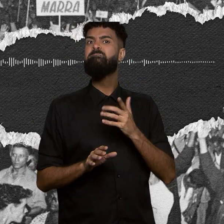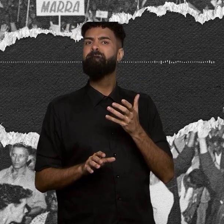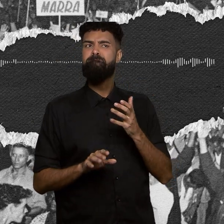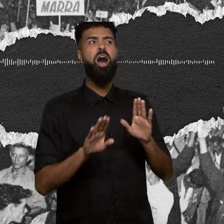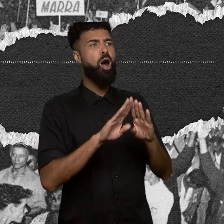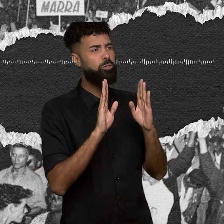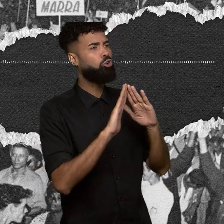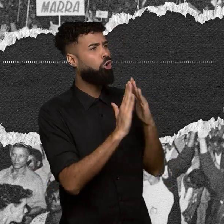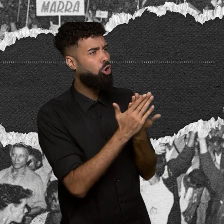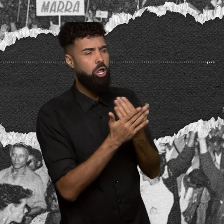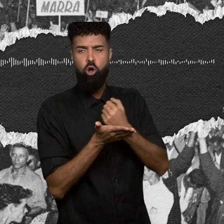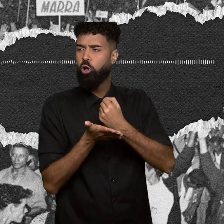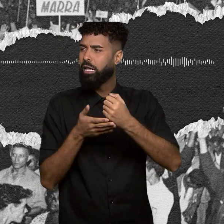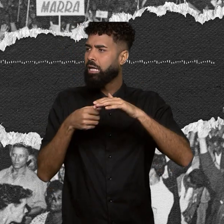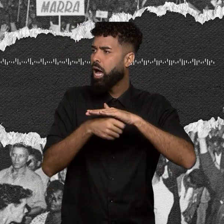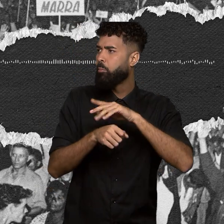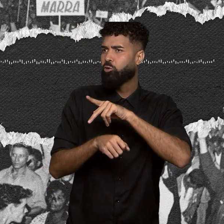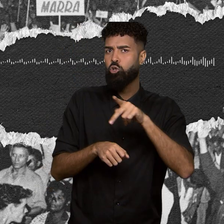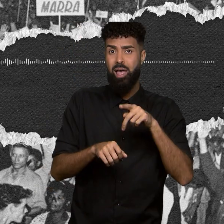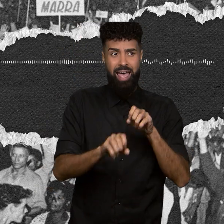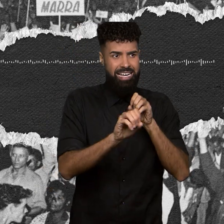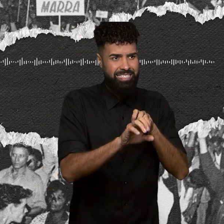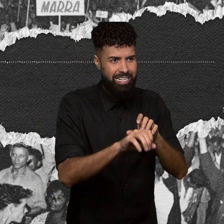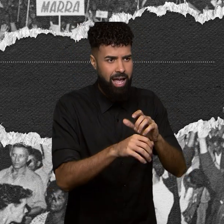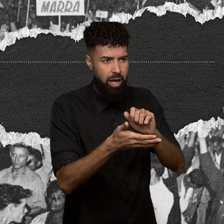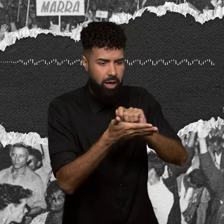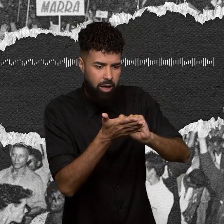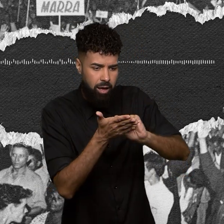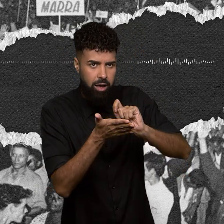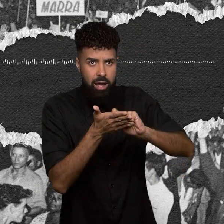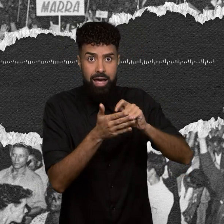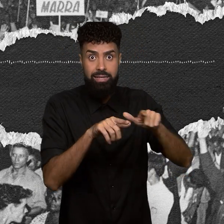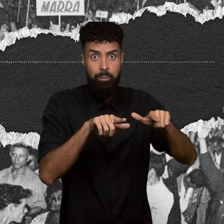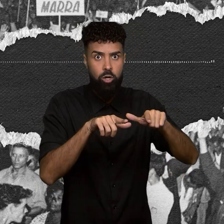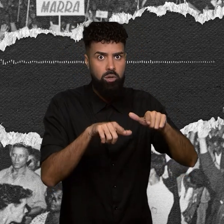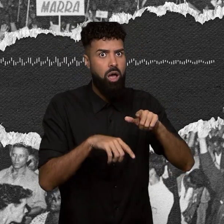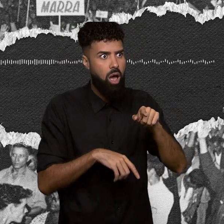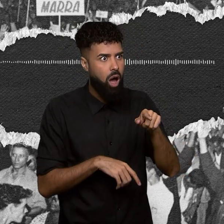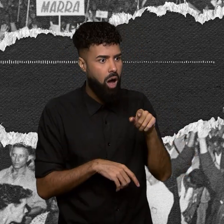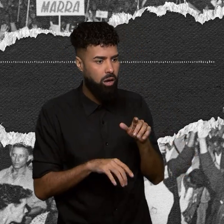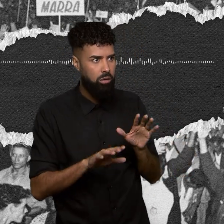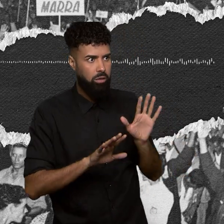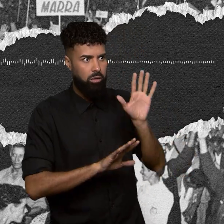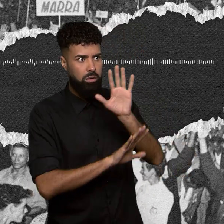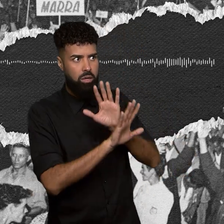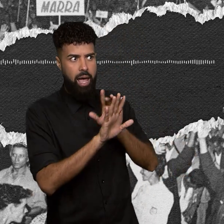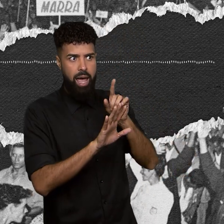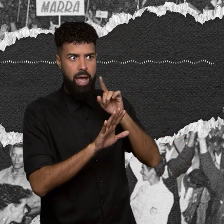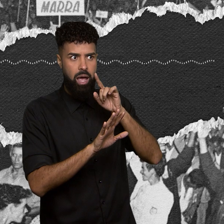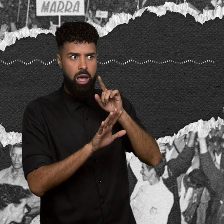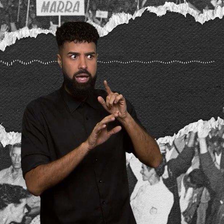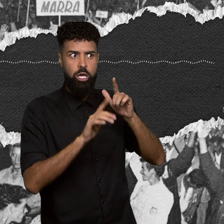alfabetizar trabalhadores parecia mesmo um arsenal mais perigoso que fuzis ou tanques de guerras.